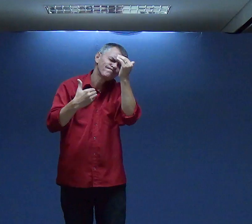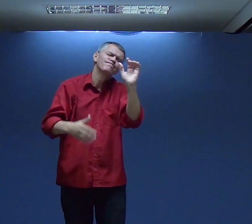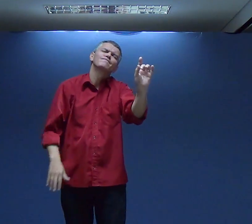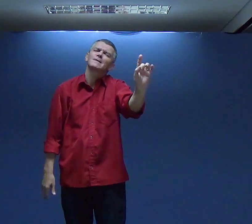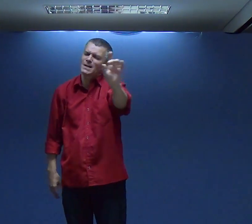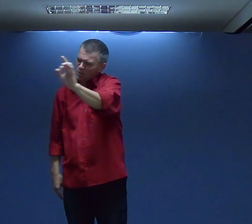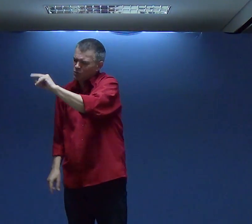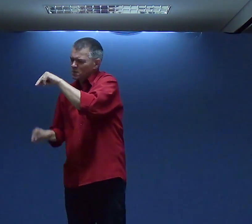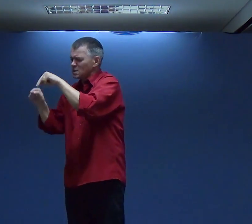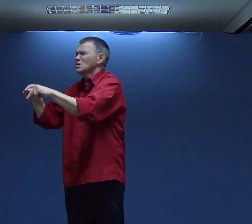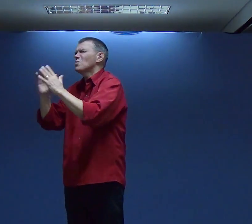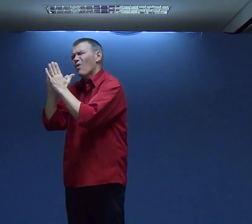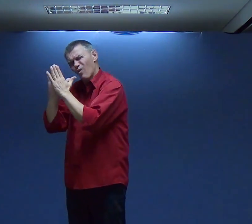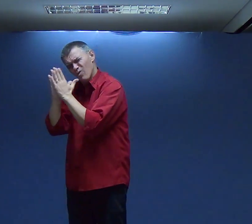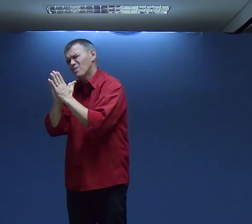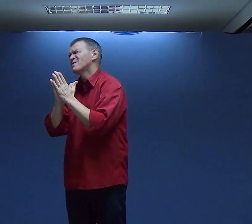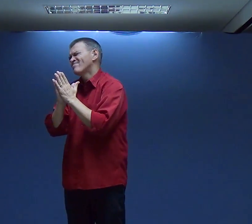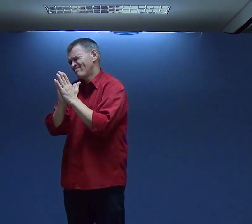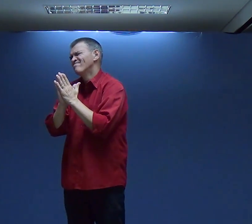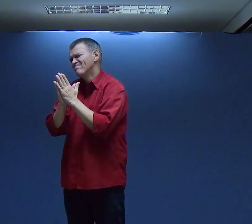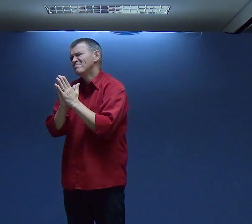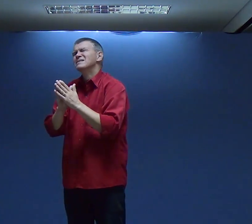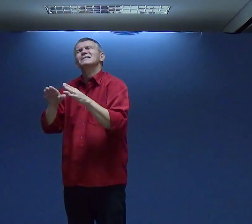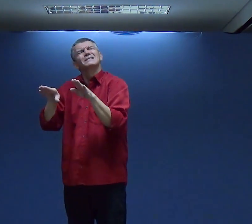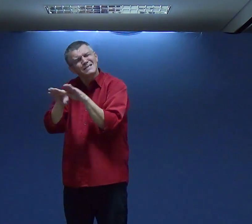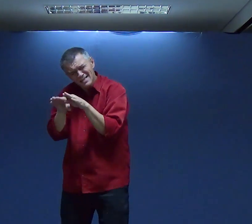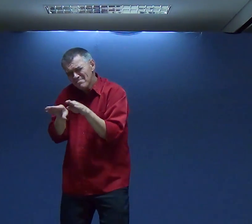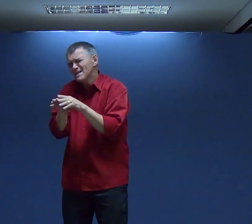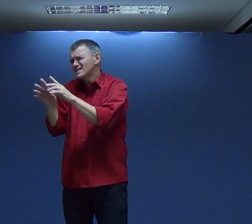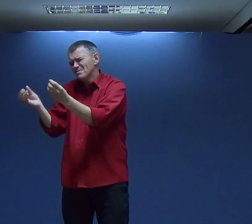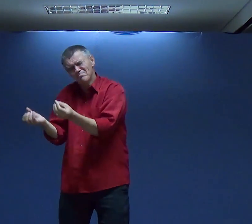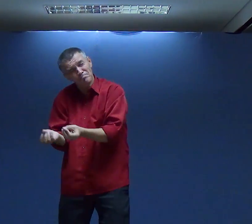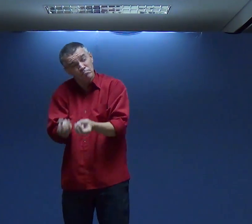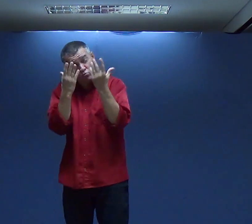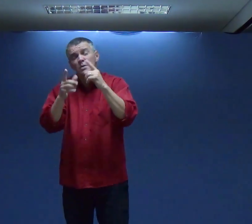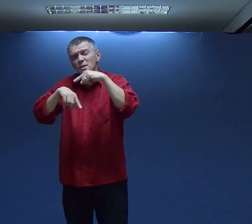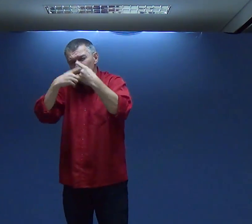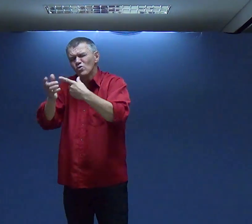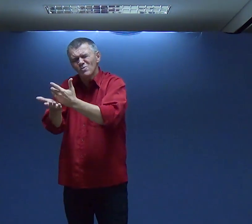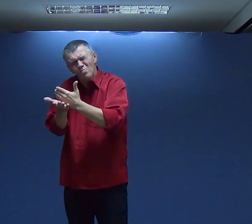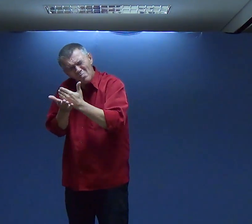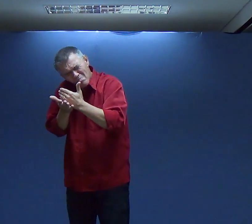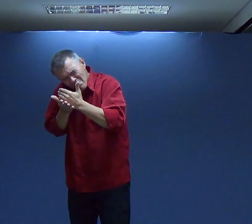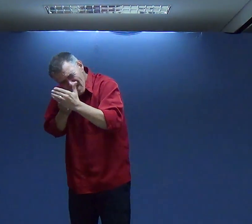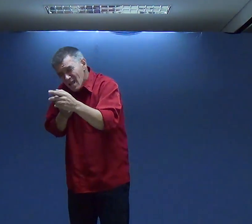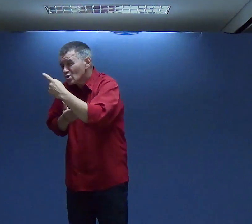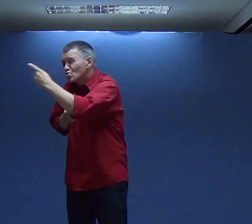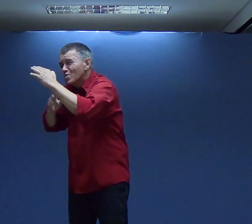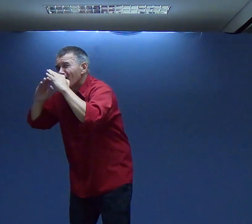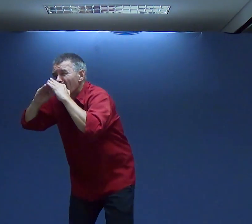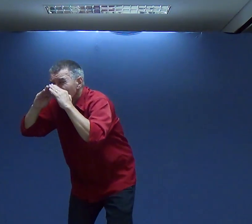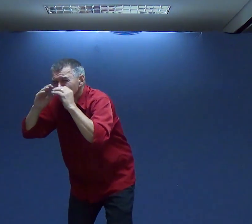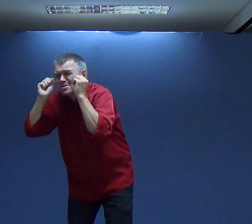Jesus Foi Perfeito Mas Nós Estamos Aqui Para Dizer Que Queremos Ser Límpos